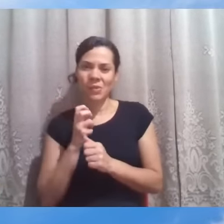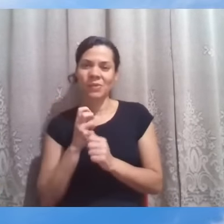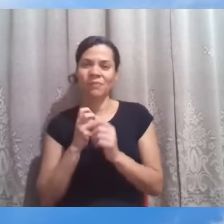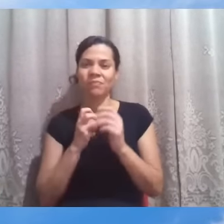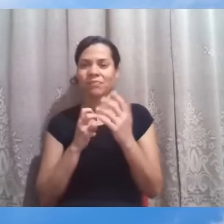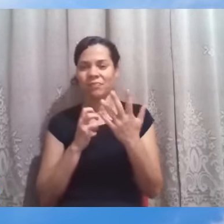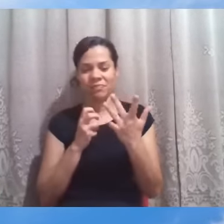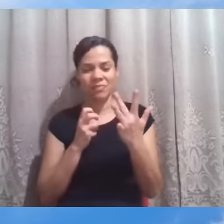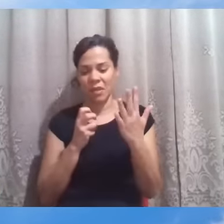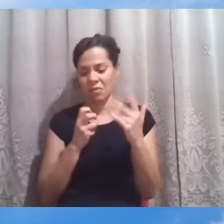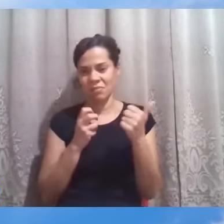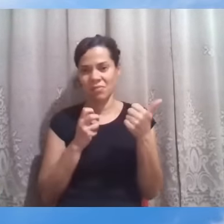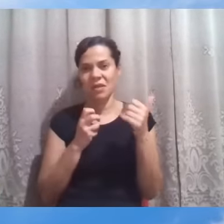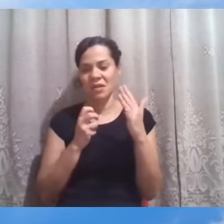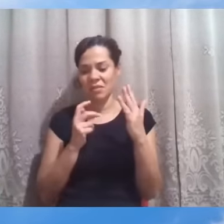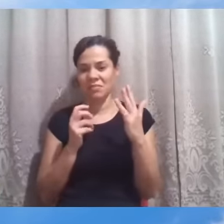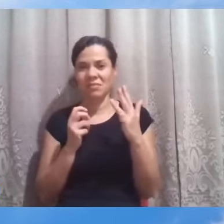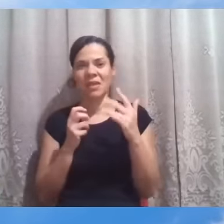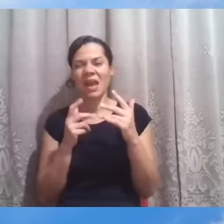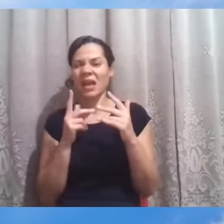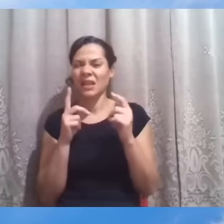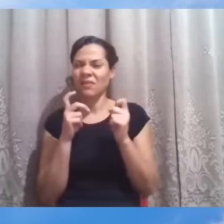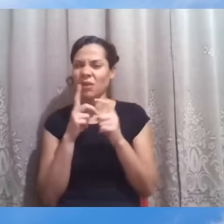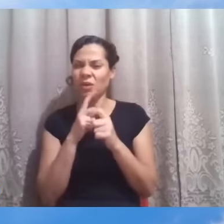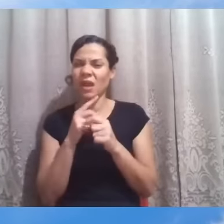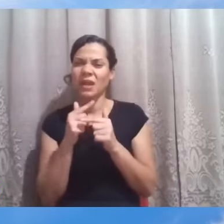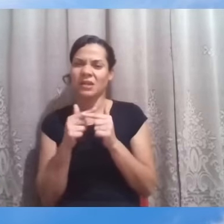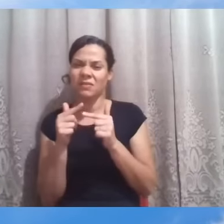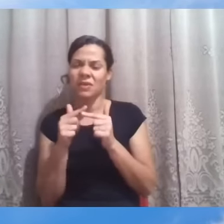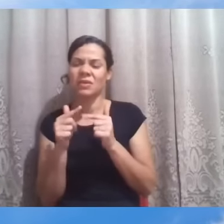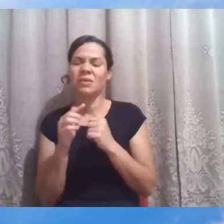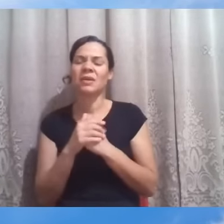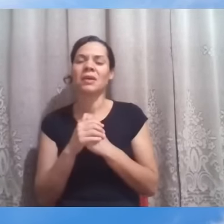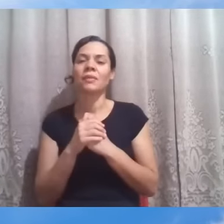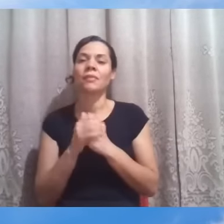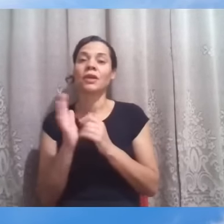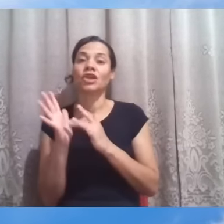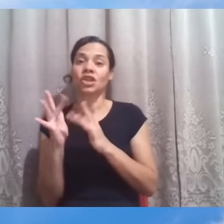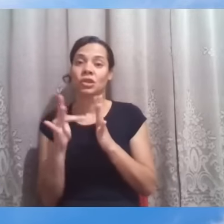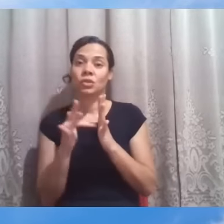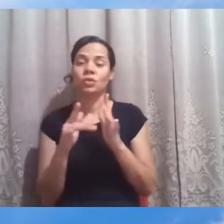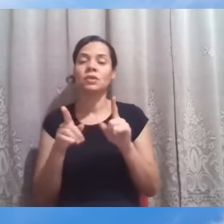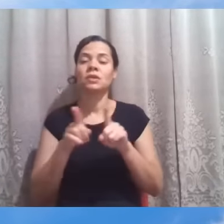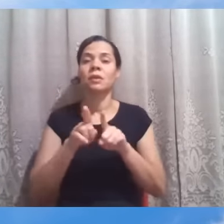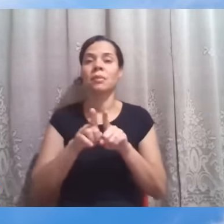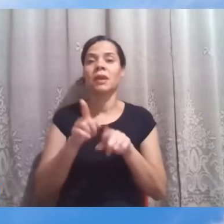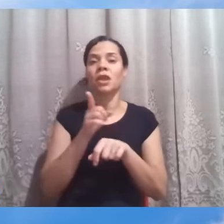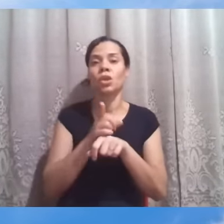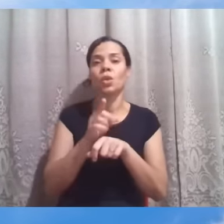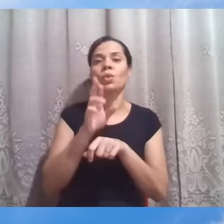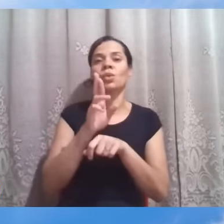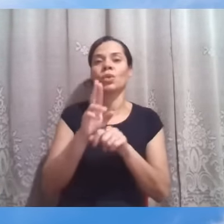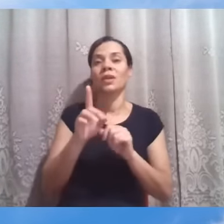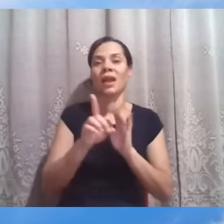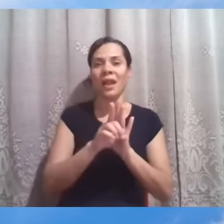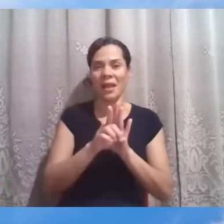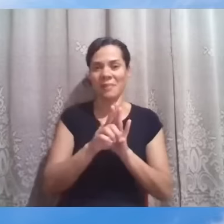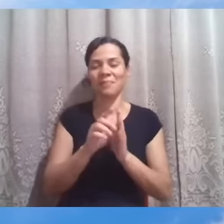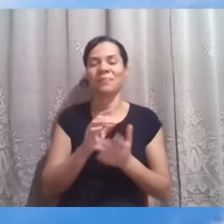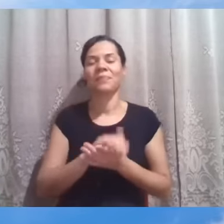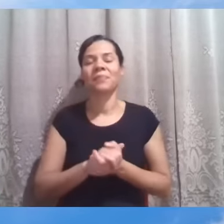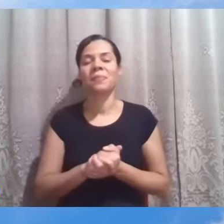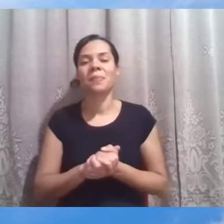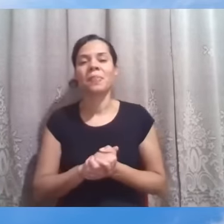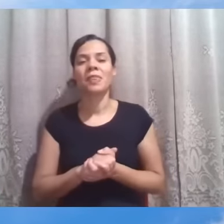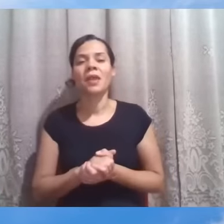necessidade, passando por alguma dificuldade, está Jesus e estão os doutores da lei. E aí o evangelista diz, os doutores da lei de